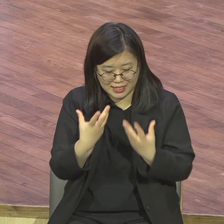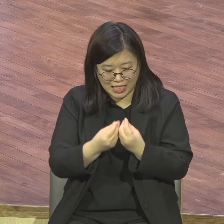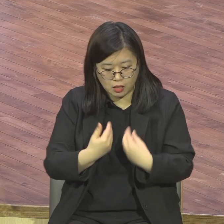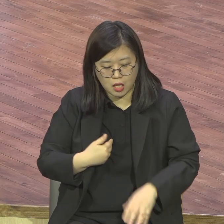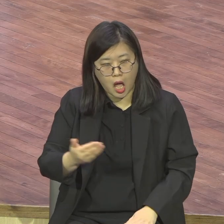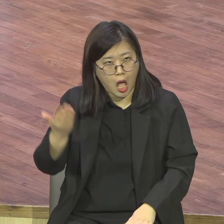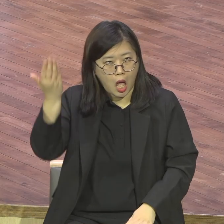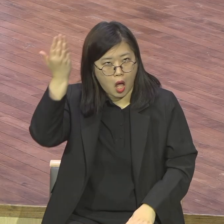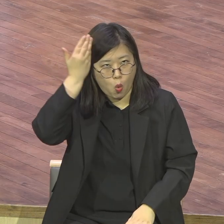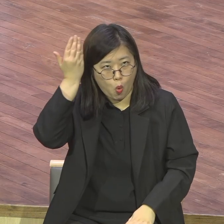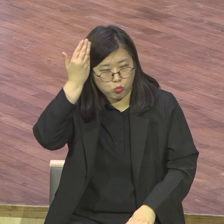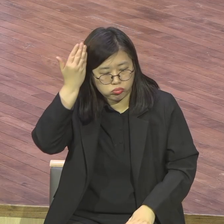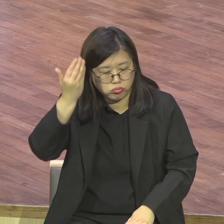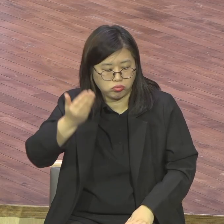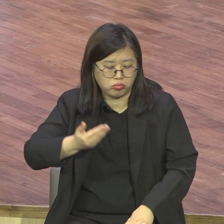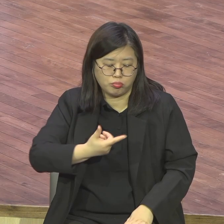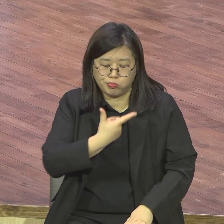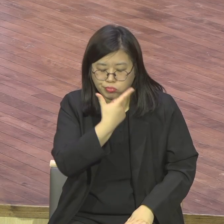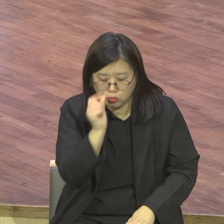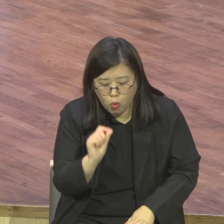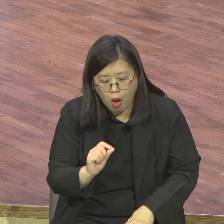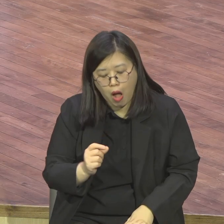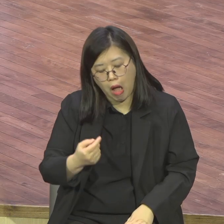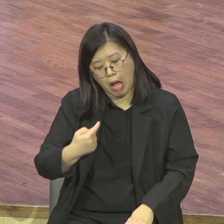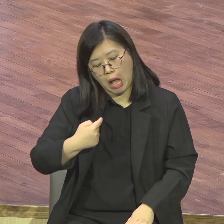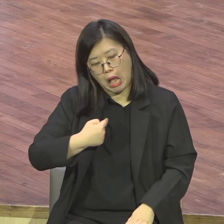약해서 나는 아는 것이 없고 나는 뺑이 없고